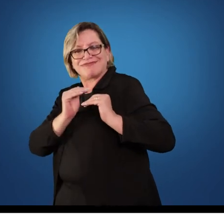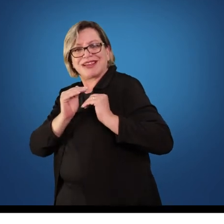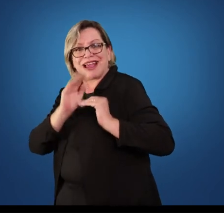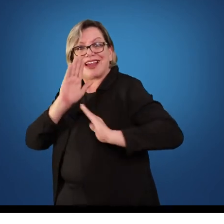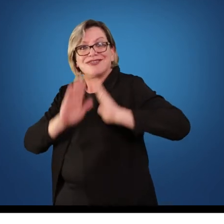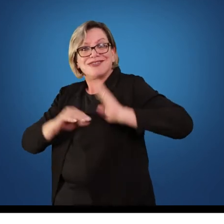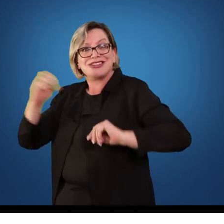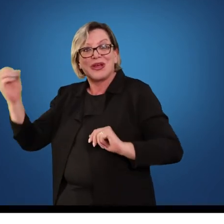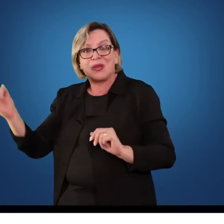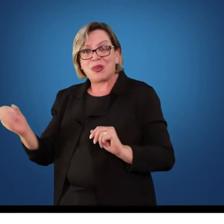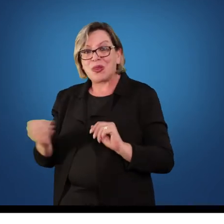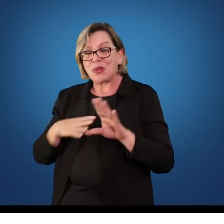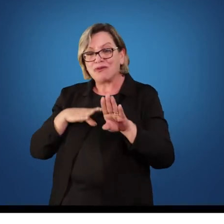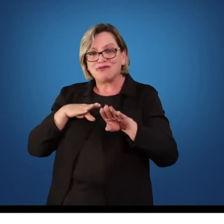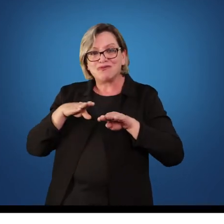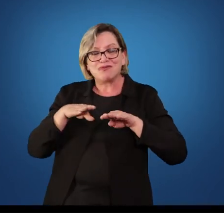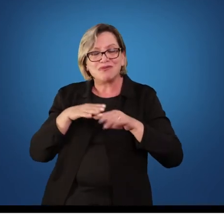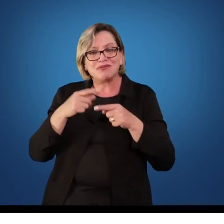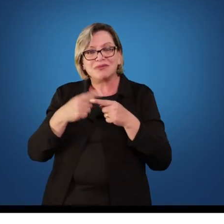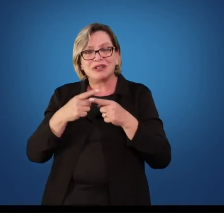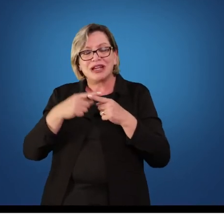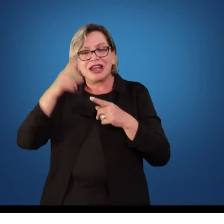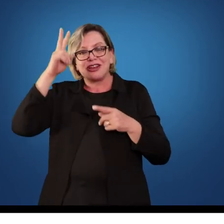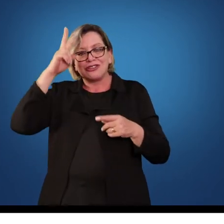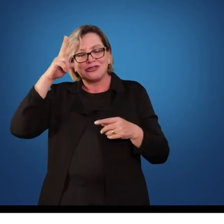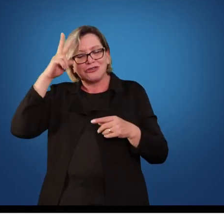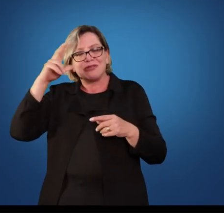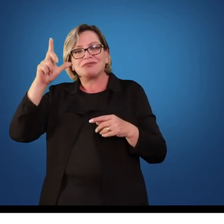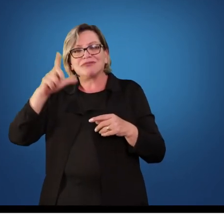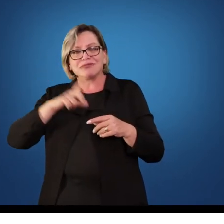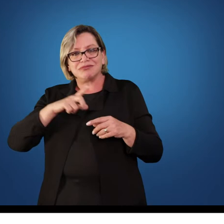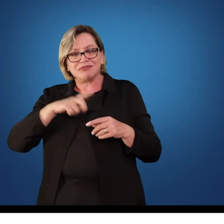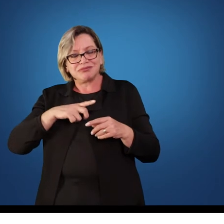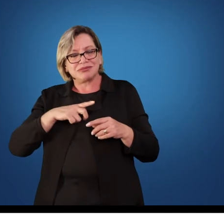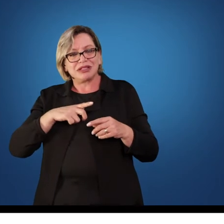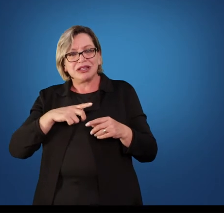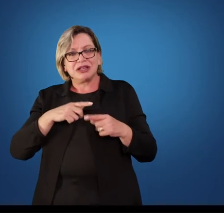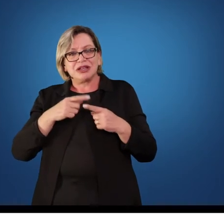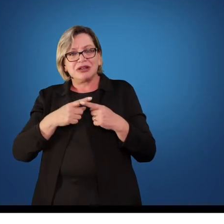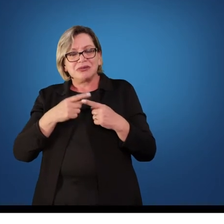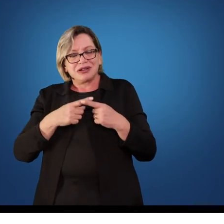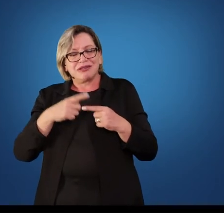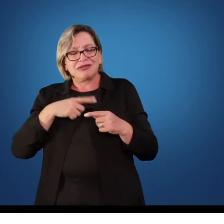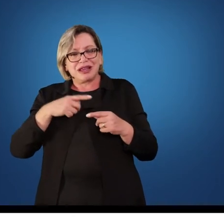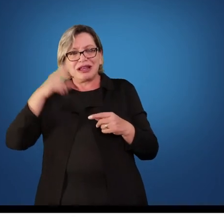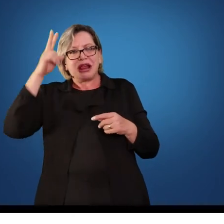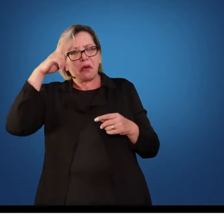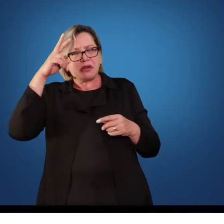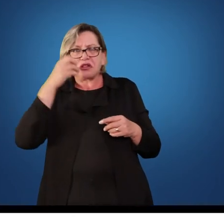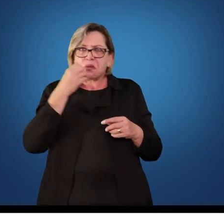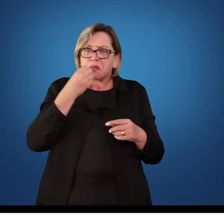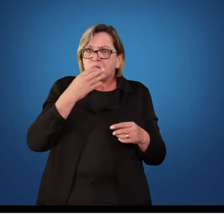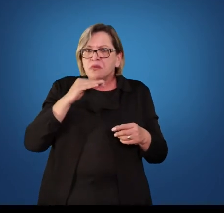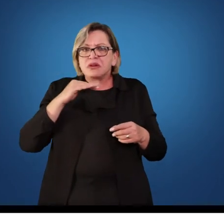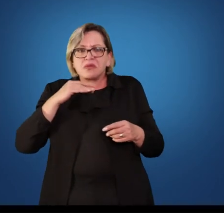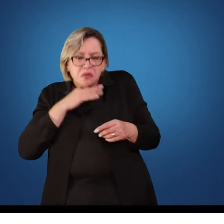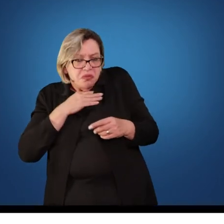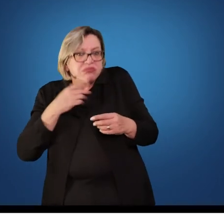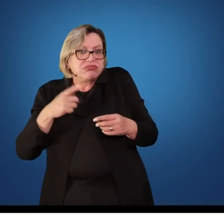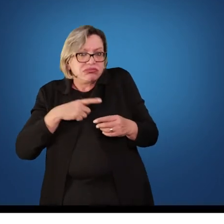traz uma história de movimento, ele tem as suas lembranças positivas ou negativas, e isso influencia